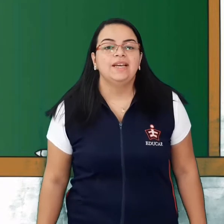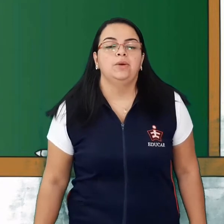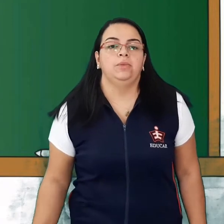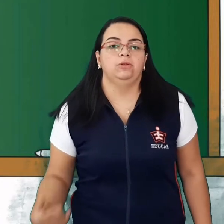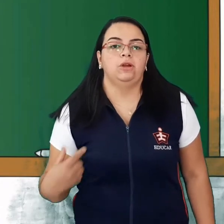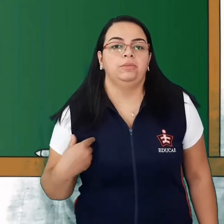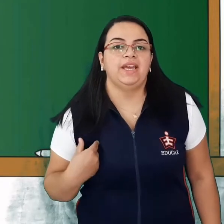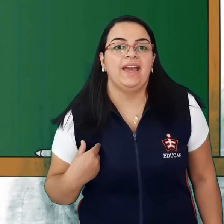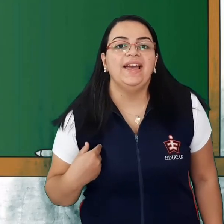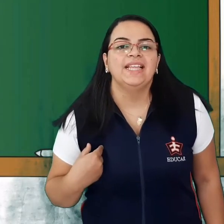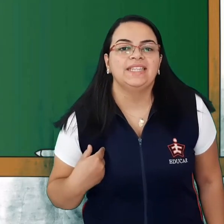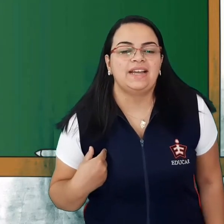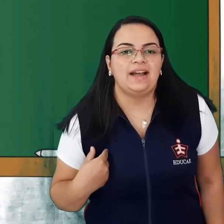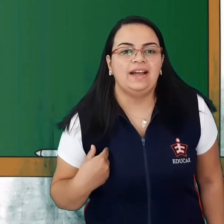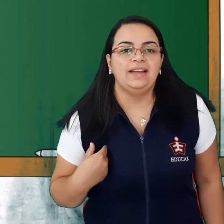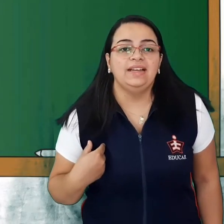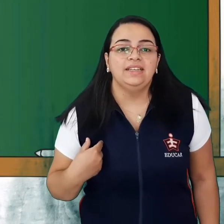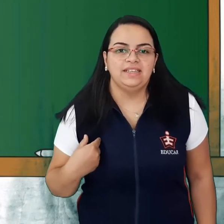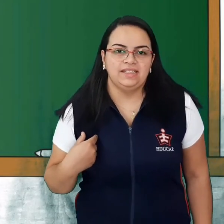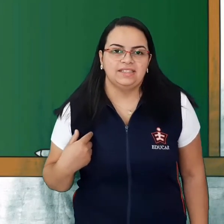Meu nome é Thaís.